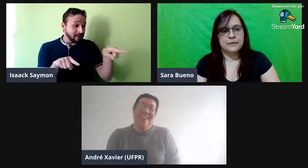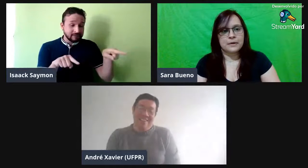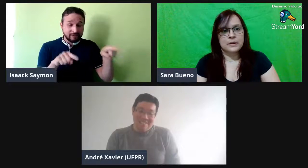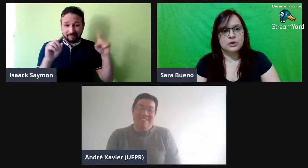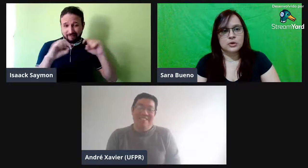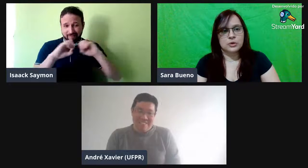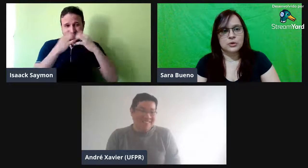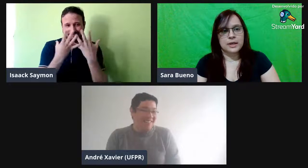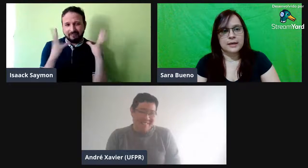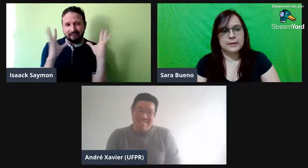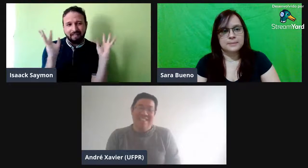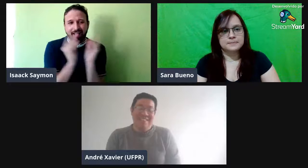Eu já coloquei